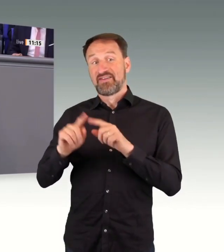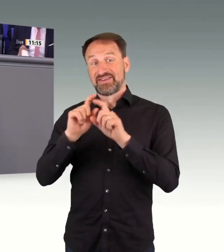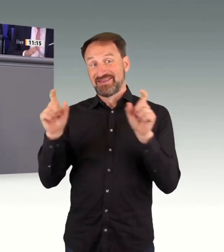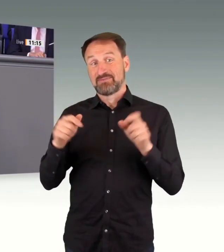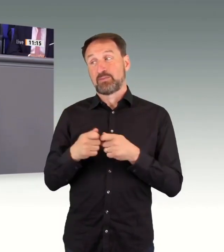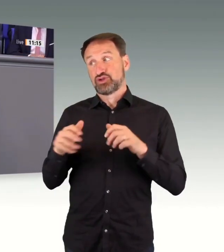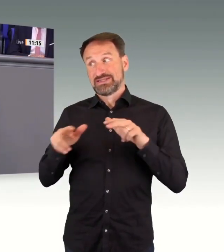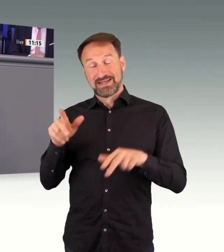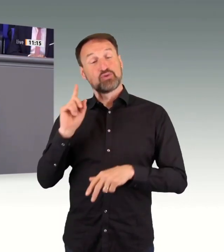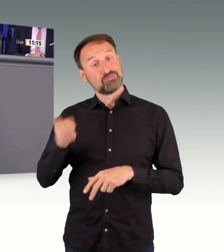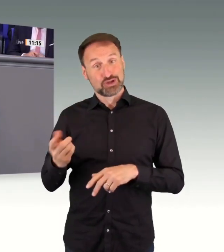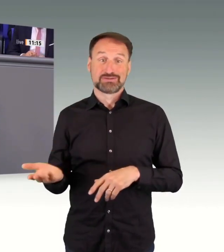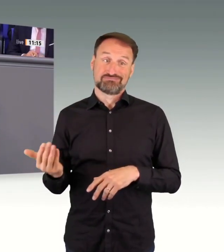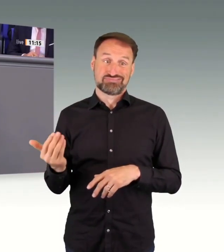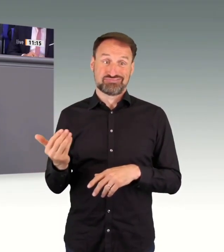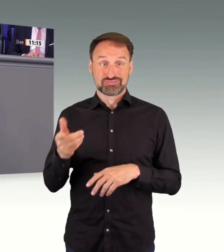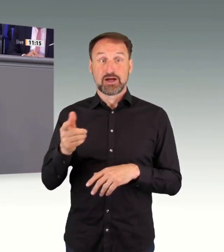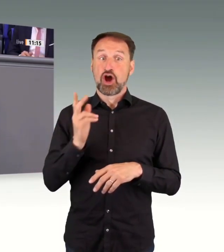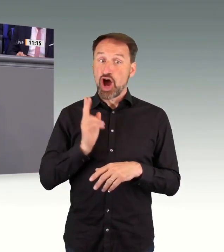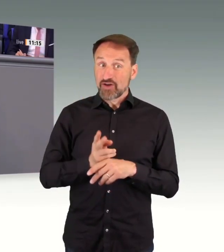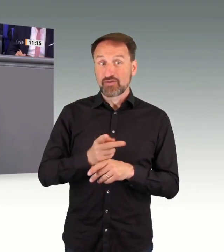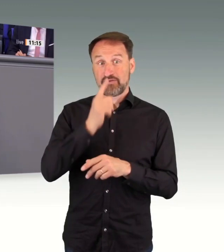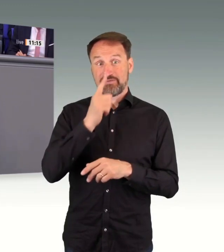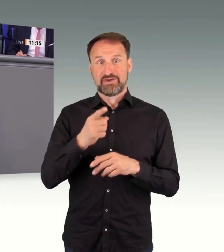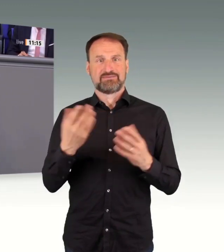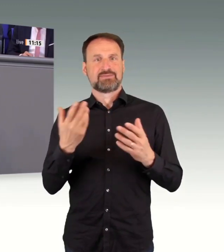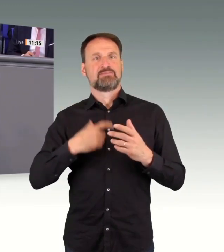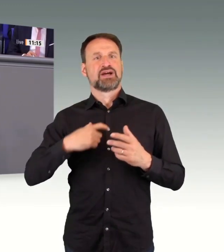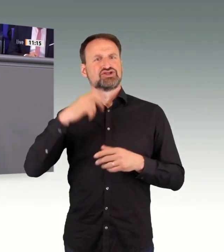engagiert für Anpassungen am Rechtsrahmen einsetzt, wenn diese geboten sind.